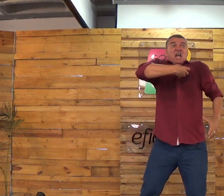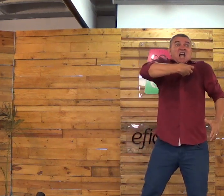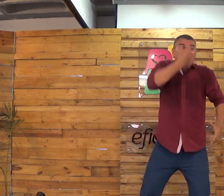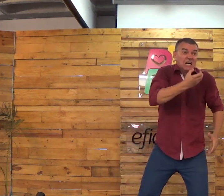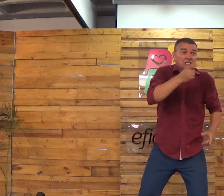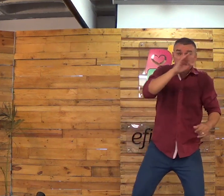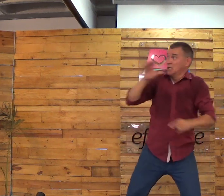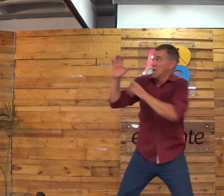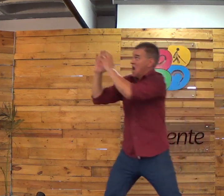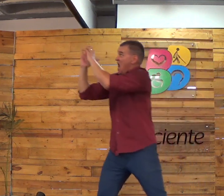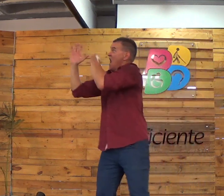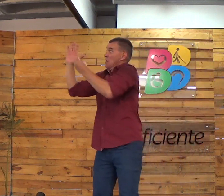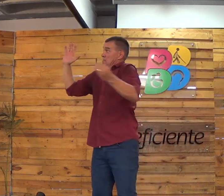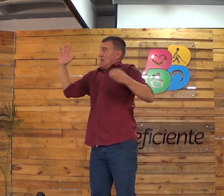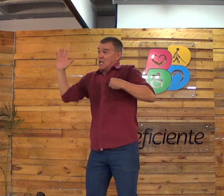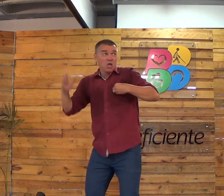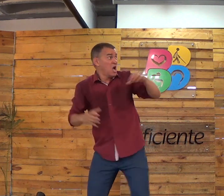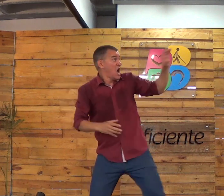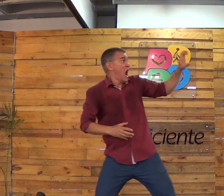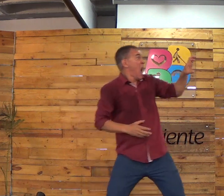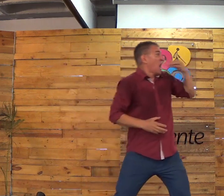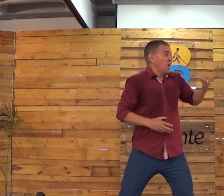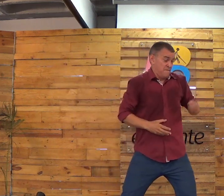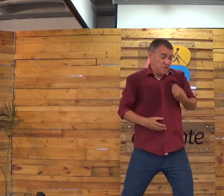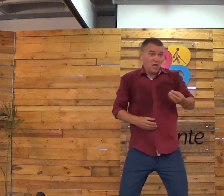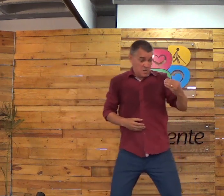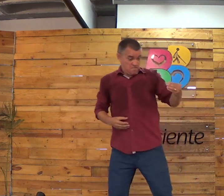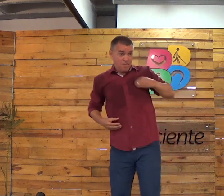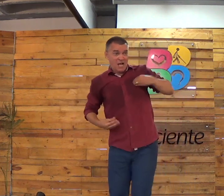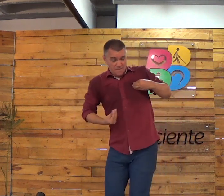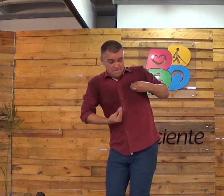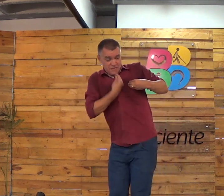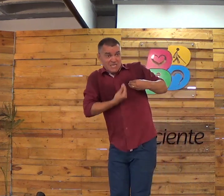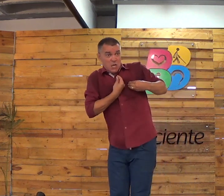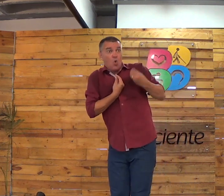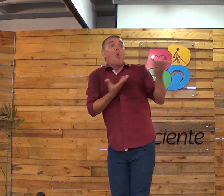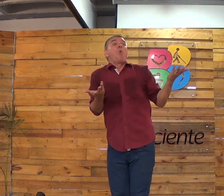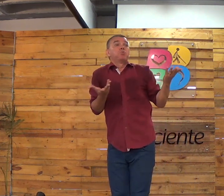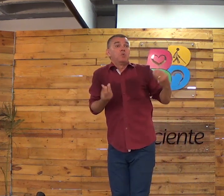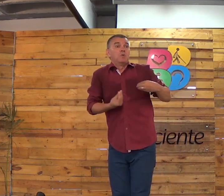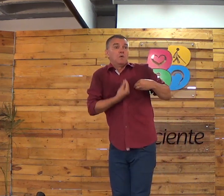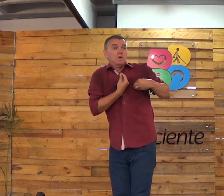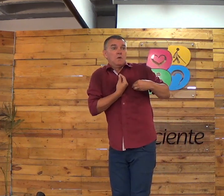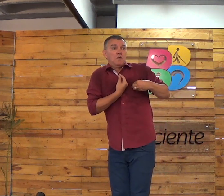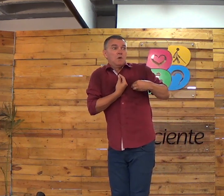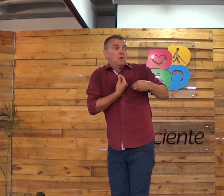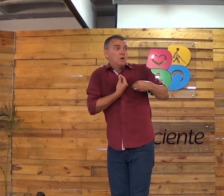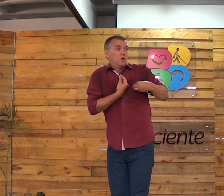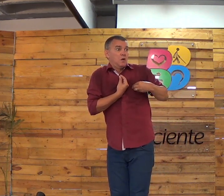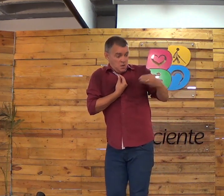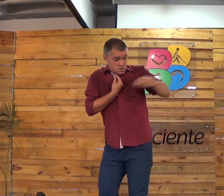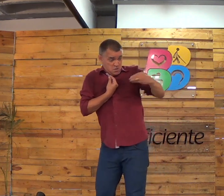Se você comer da árvore da vida, depois de ter comido o fruto da outra árvore, e ter pecado,